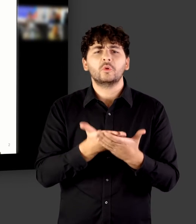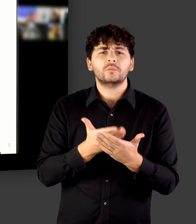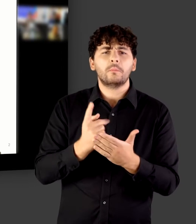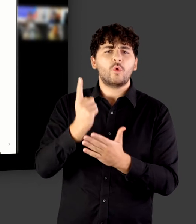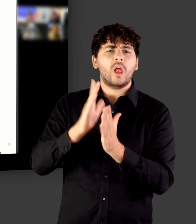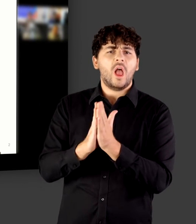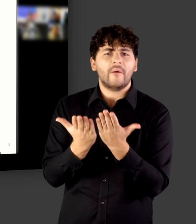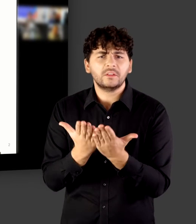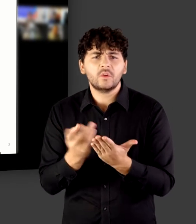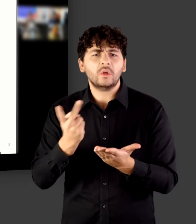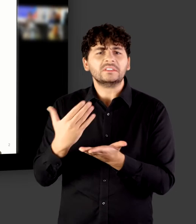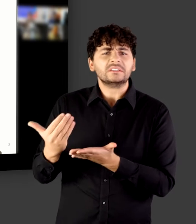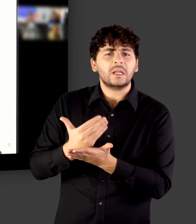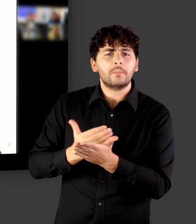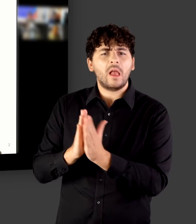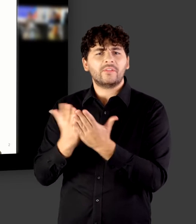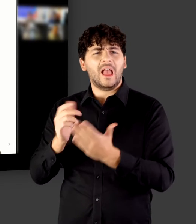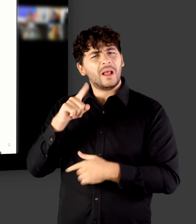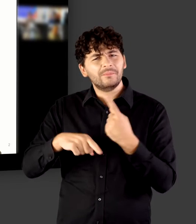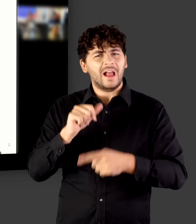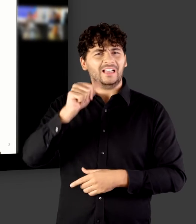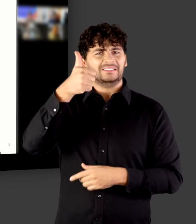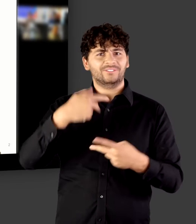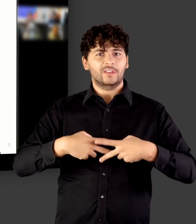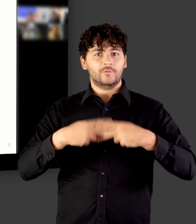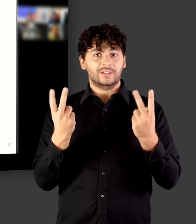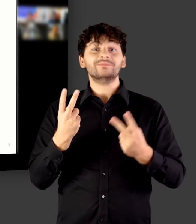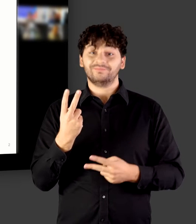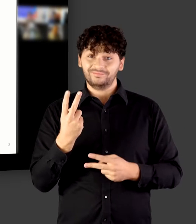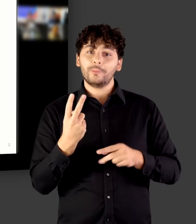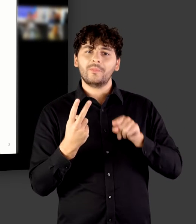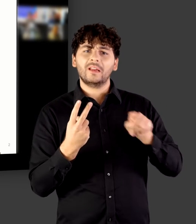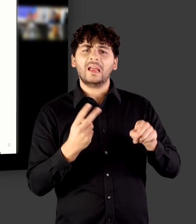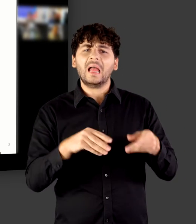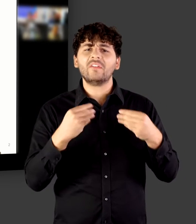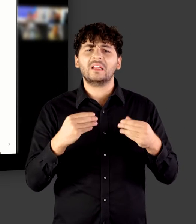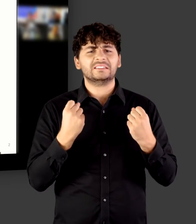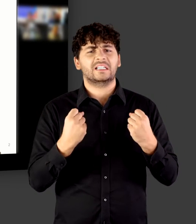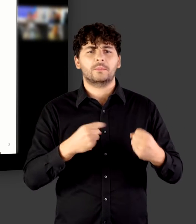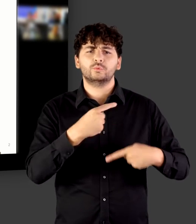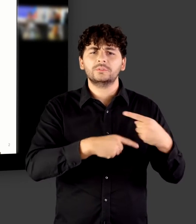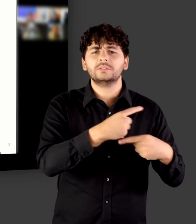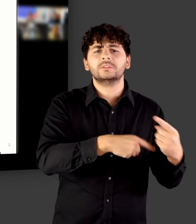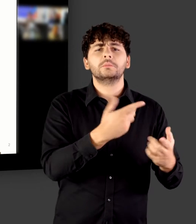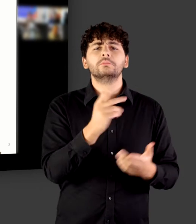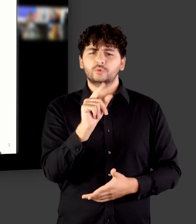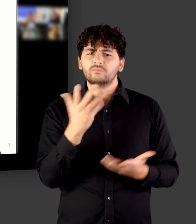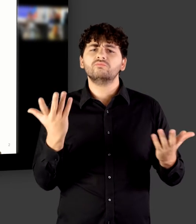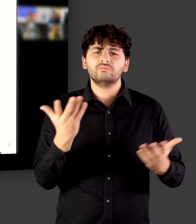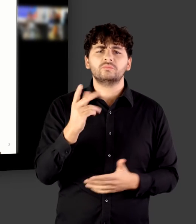Beitrages in einem Sammelband, wobei hierbei üblicherweise derselbe Qualitätssicherungsprozess, also Peer Review, durchlaufen wird wie auch bei